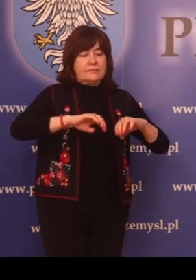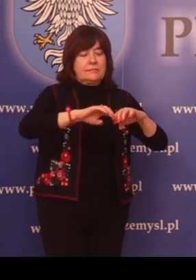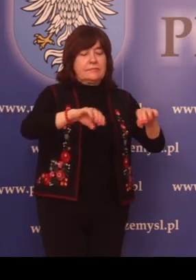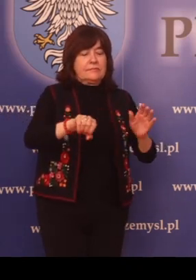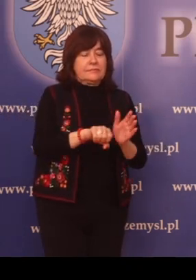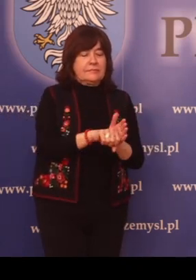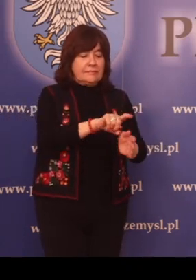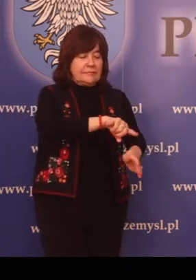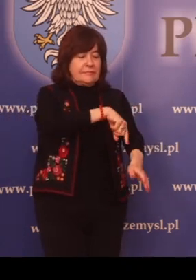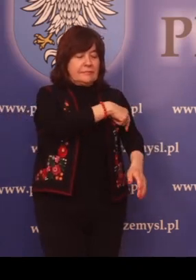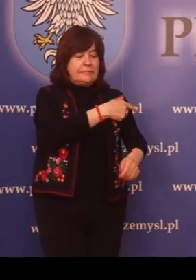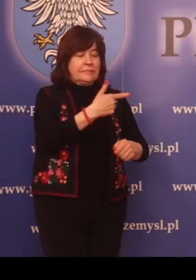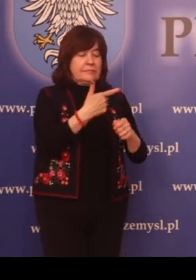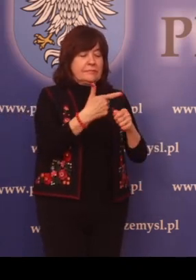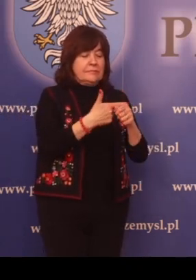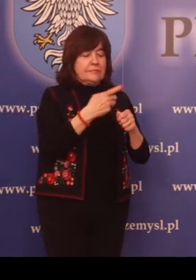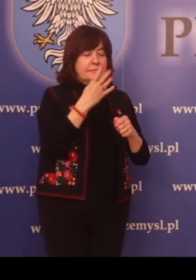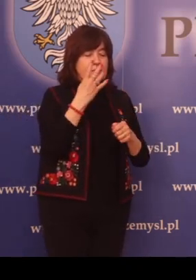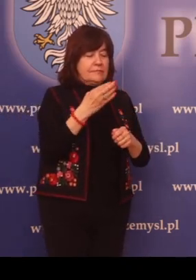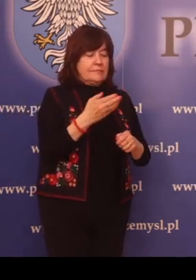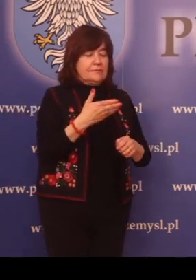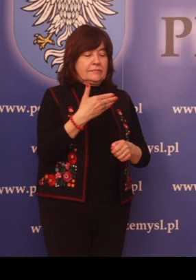24 metrów.